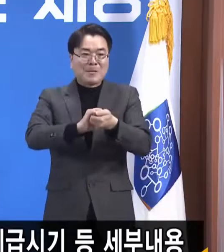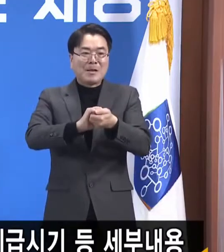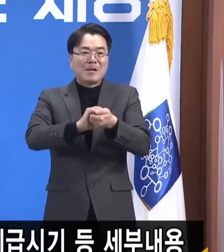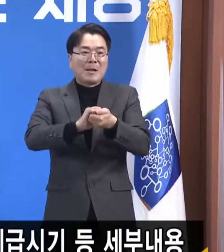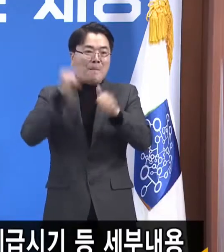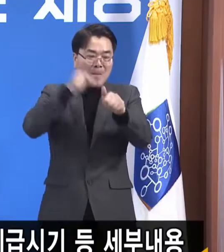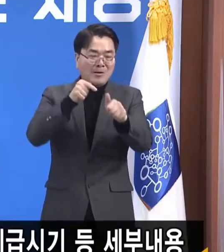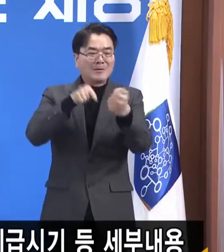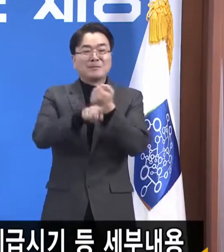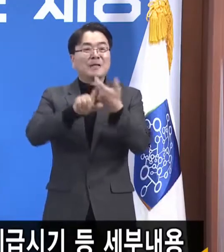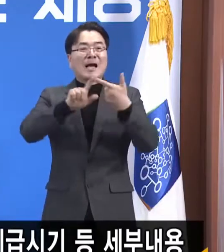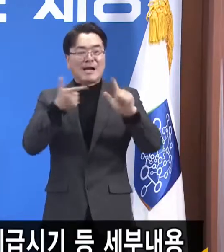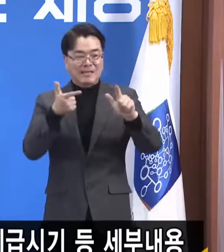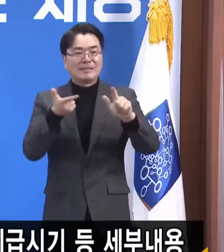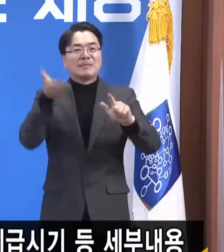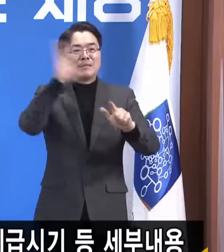것인데